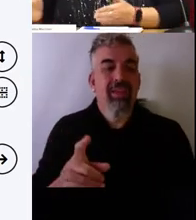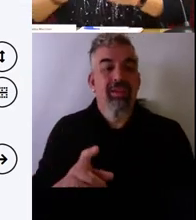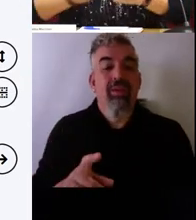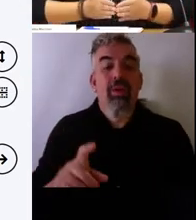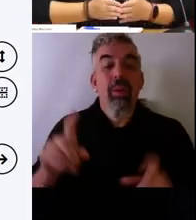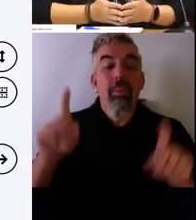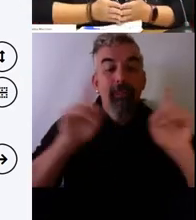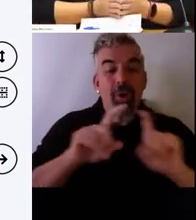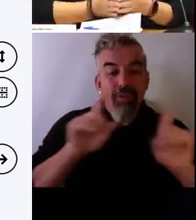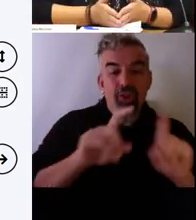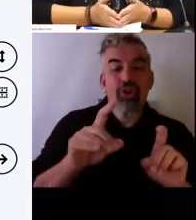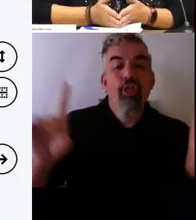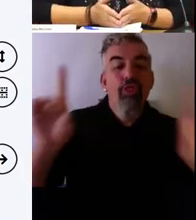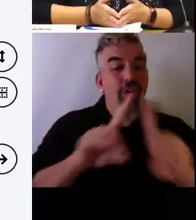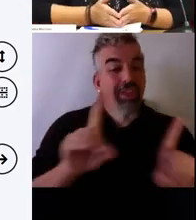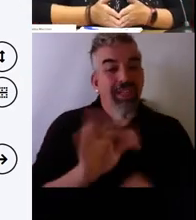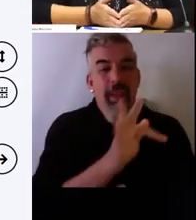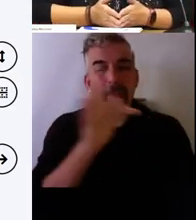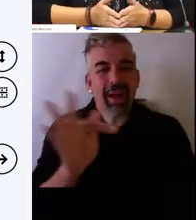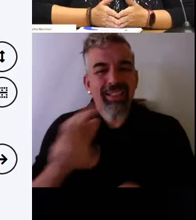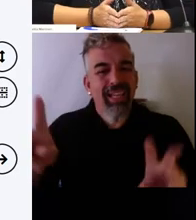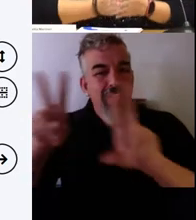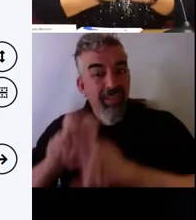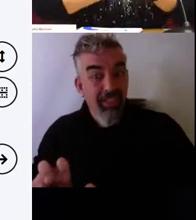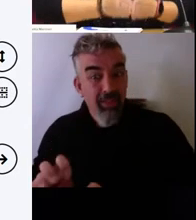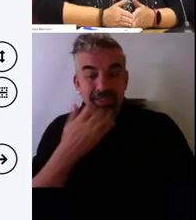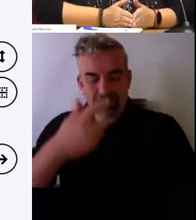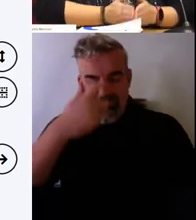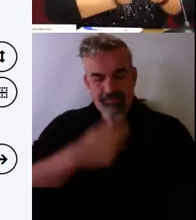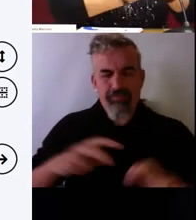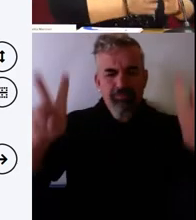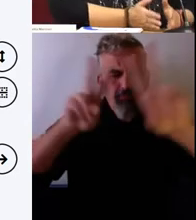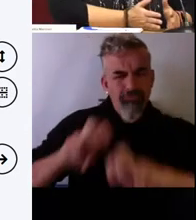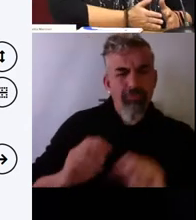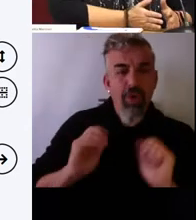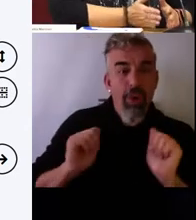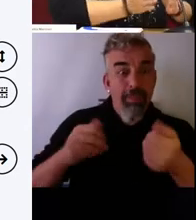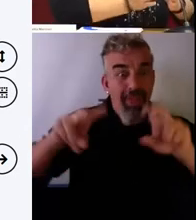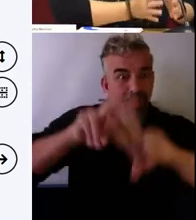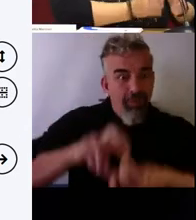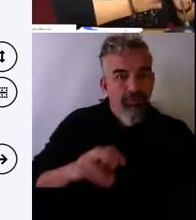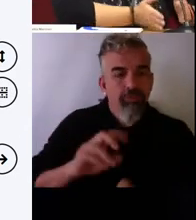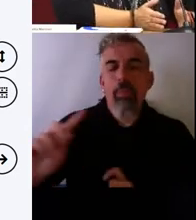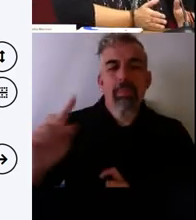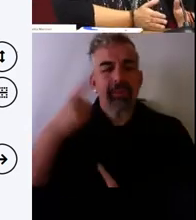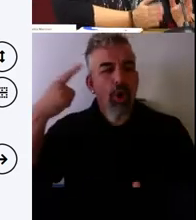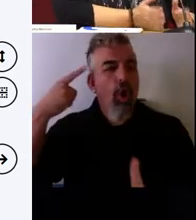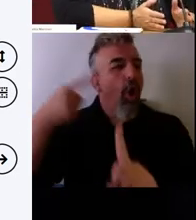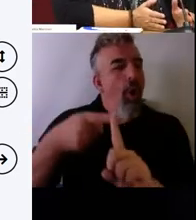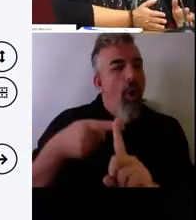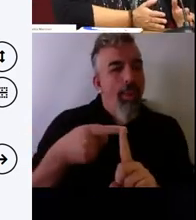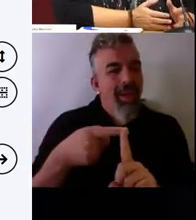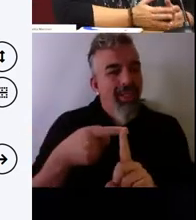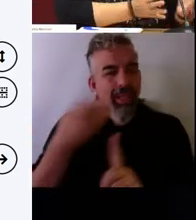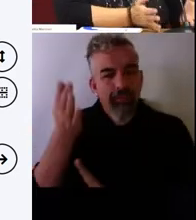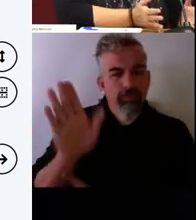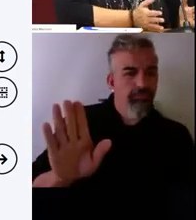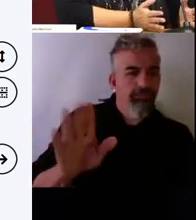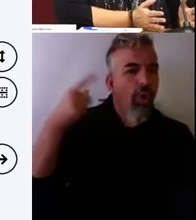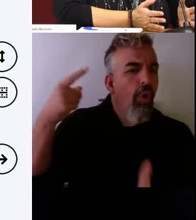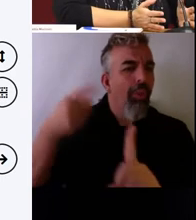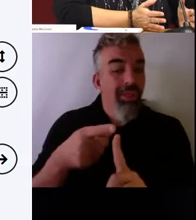investigador. Un investigador, cuando hace una investigación, lo primero que hace es plantear un objetivo, plantear su